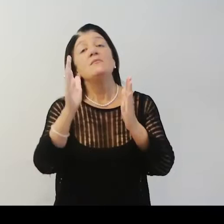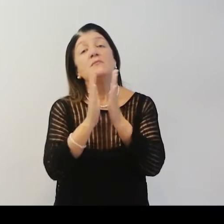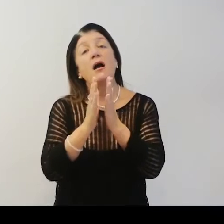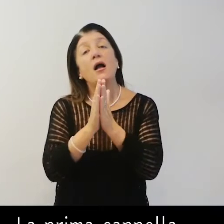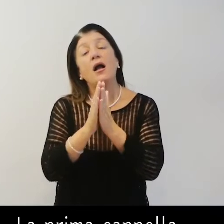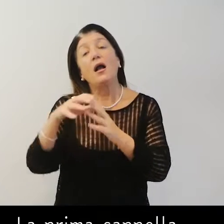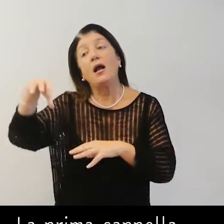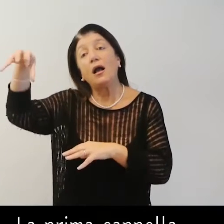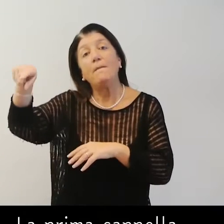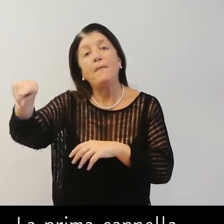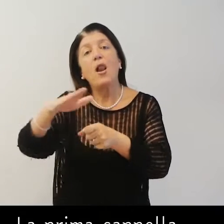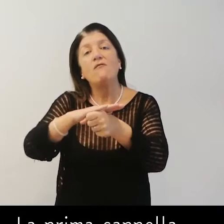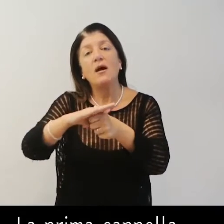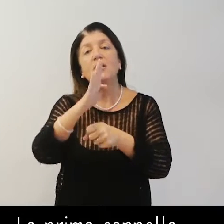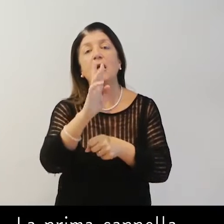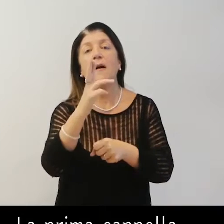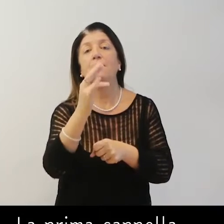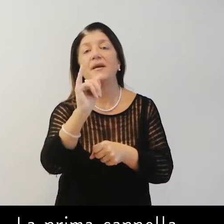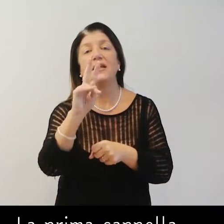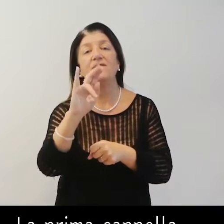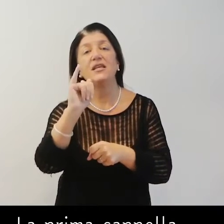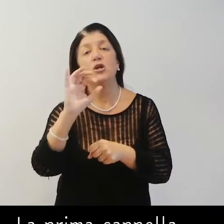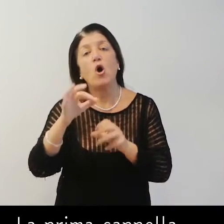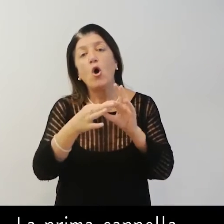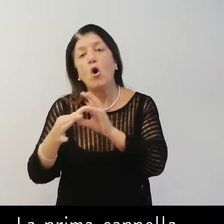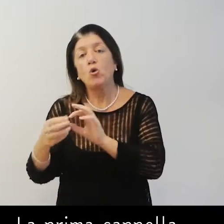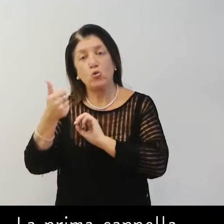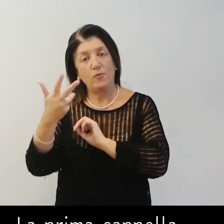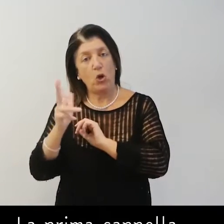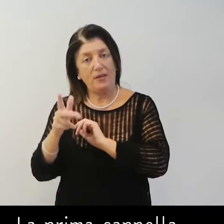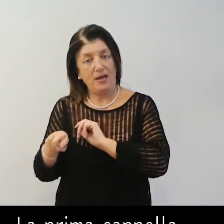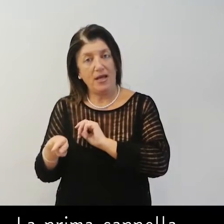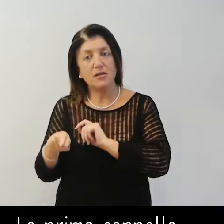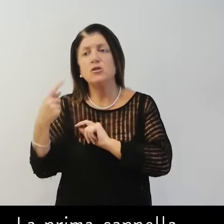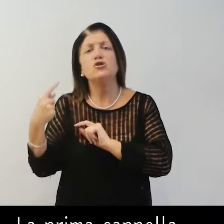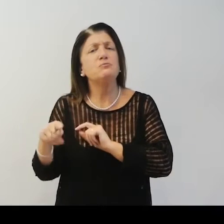La prima cappella è la cappella Brivio, numero tredici.